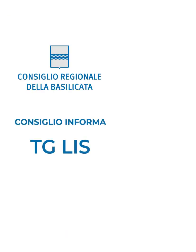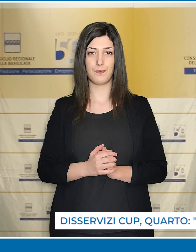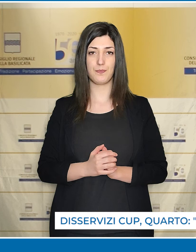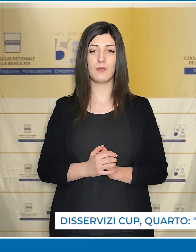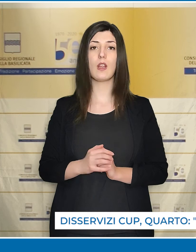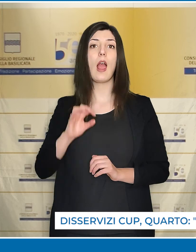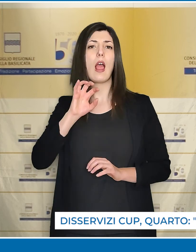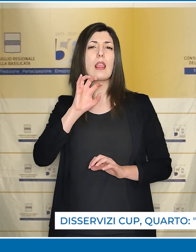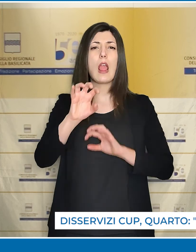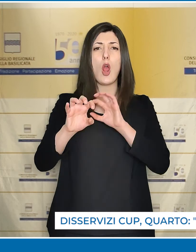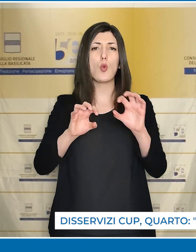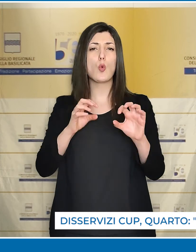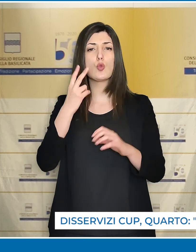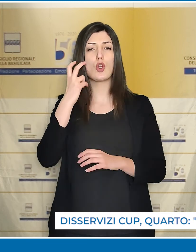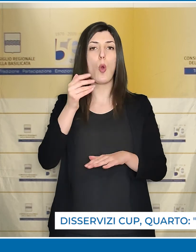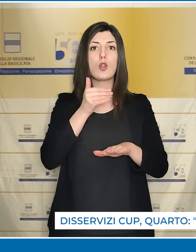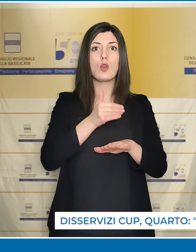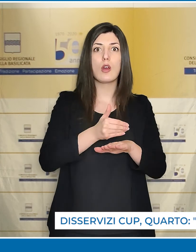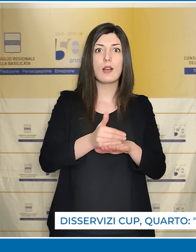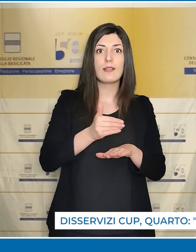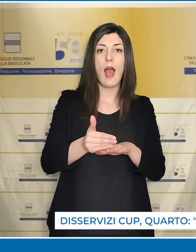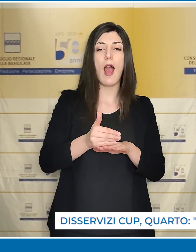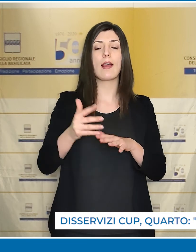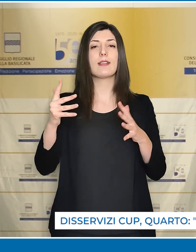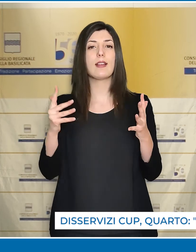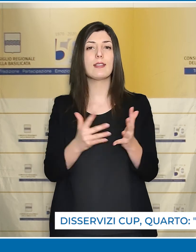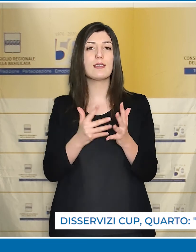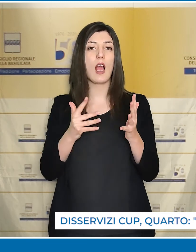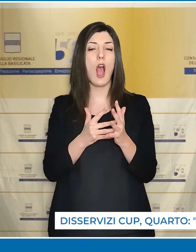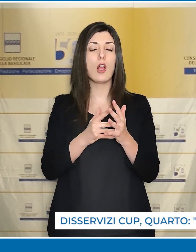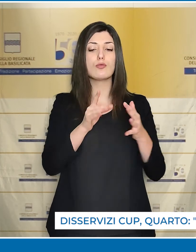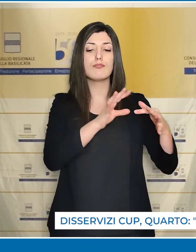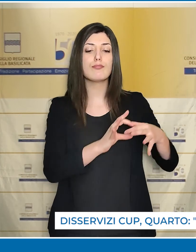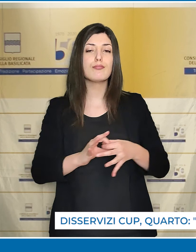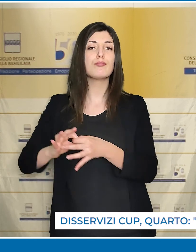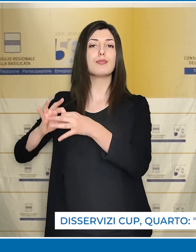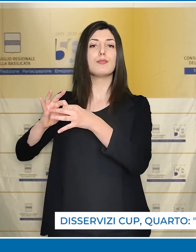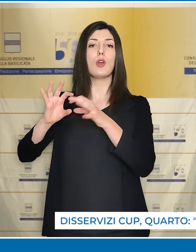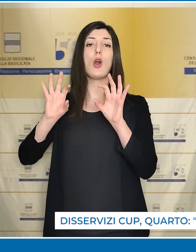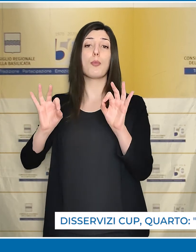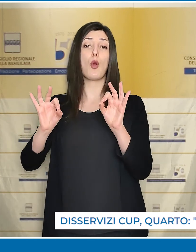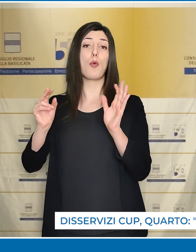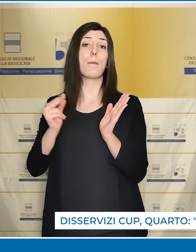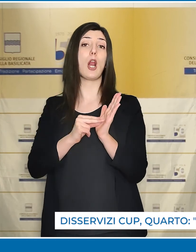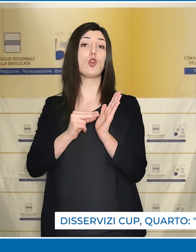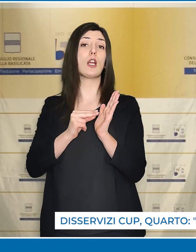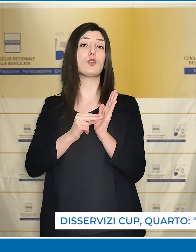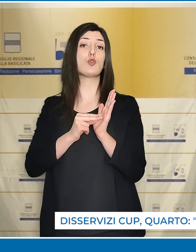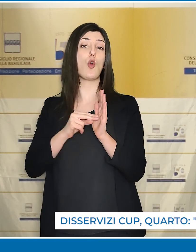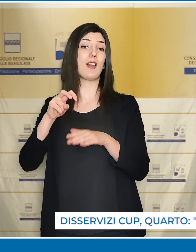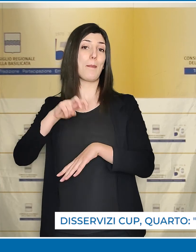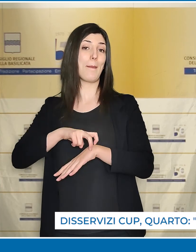Le denunce sui ritardi e sui disagi addebitabili alla prenotazione delle